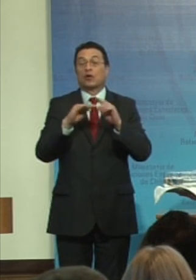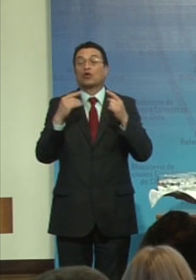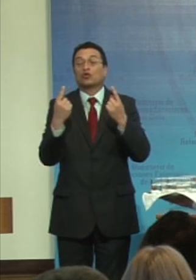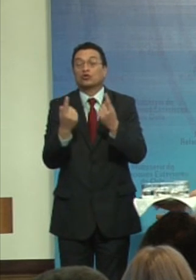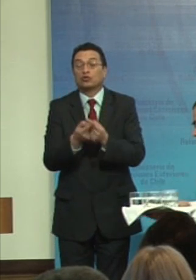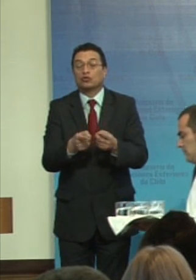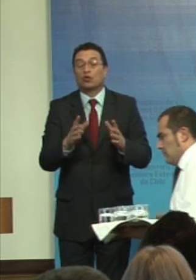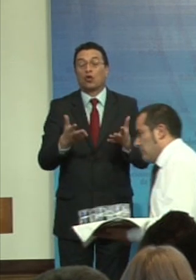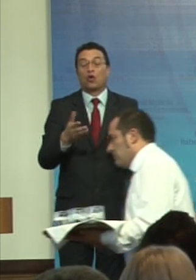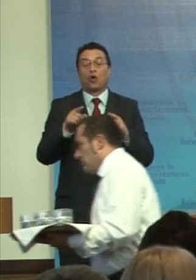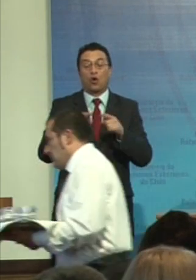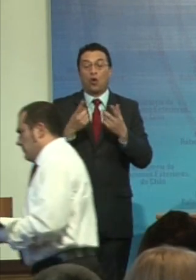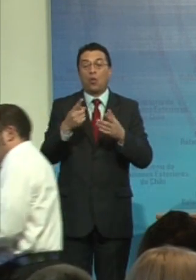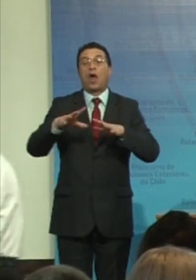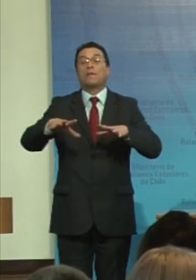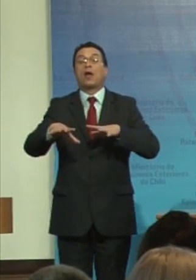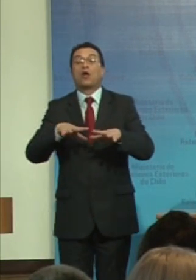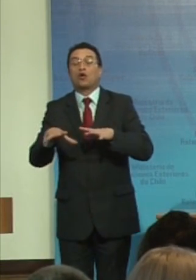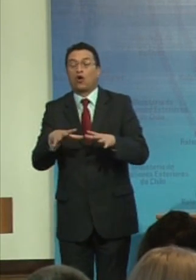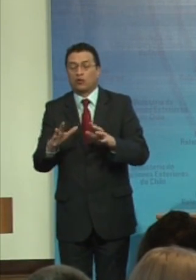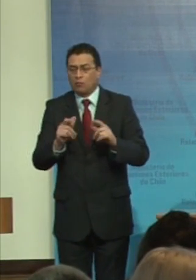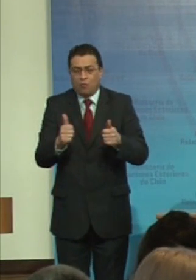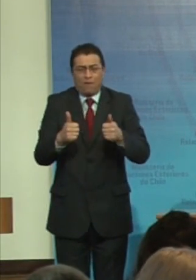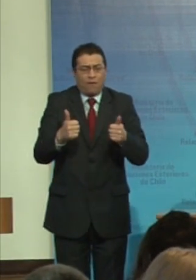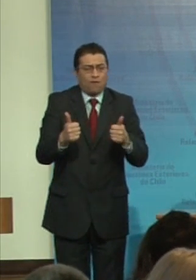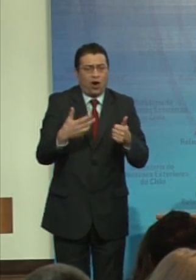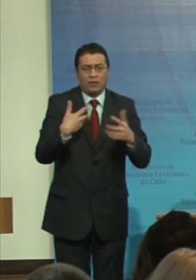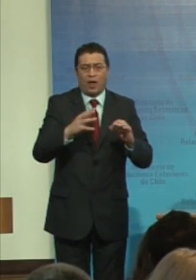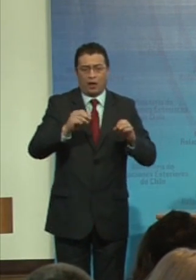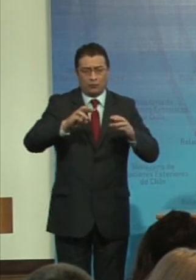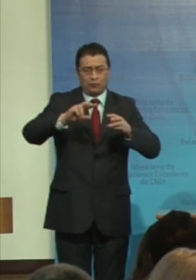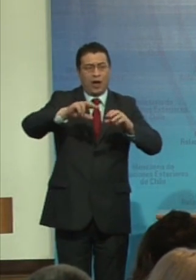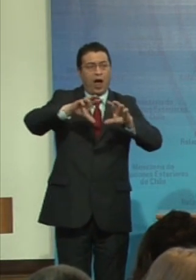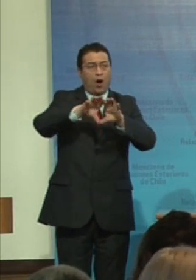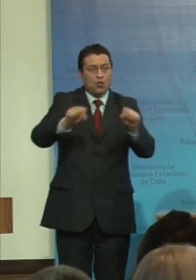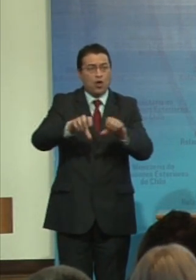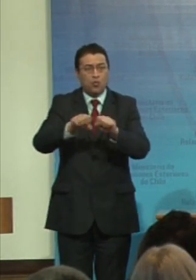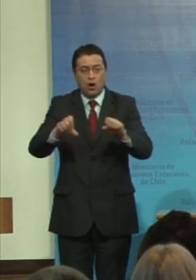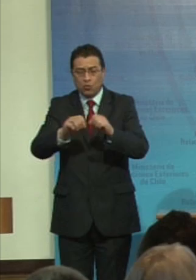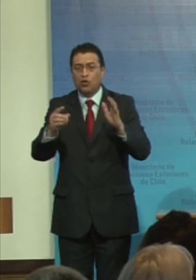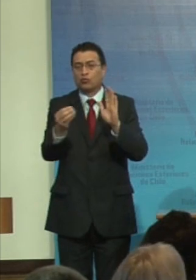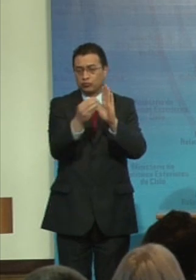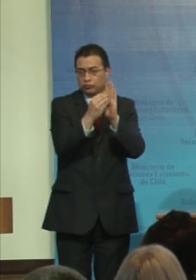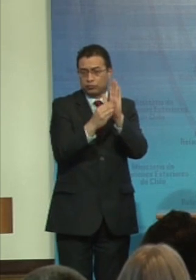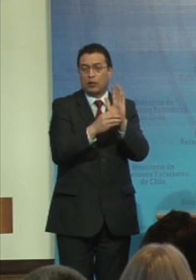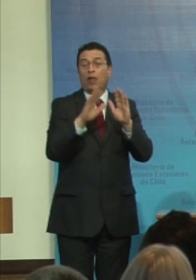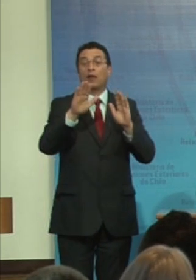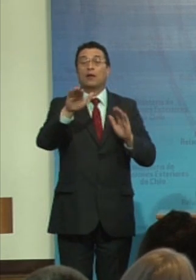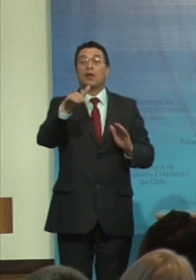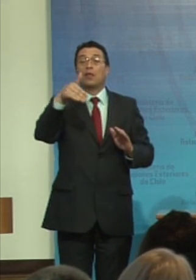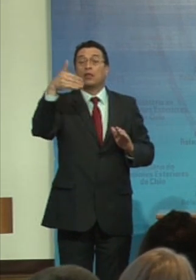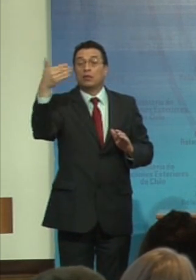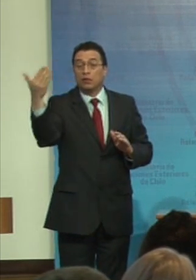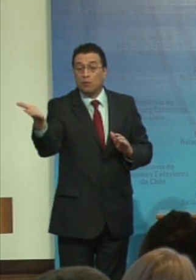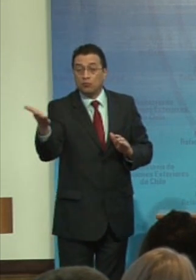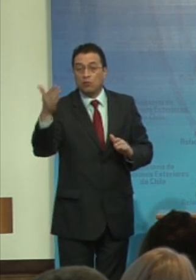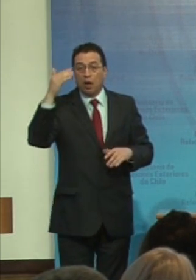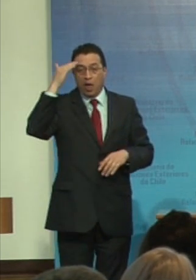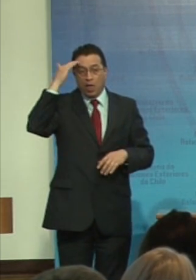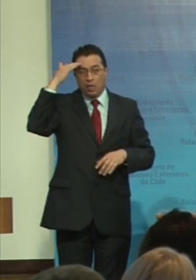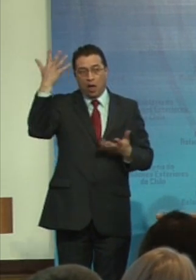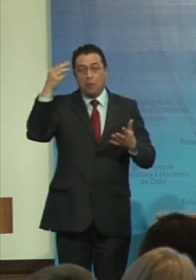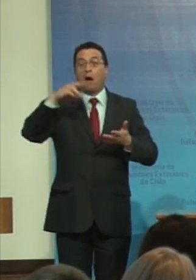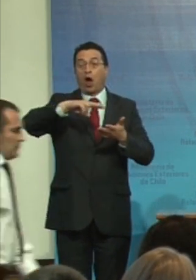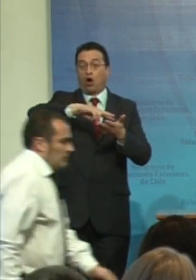una cosa estupenda ya tener la resolución, pero luego vino la idea de tener una